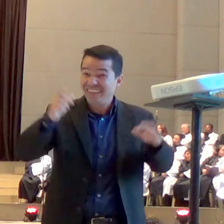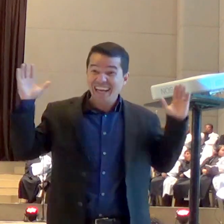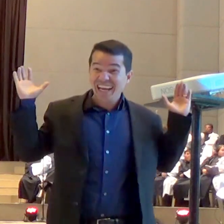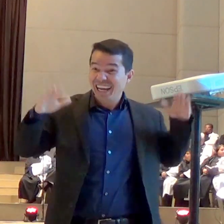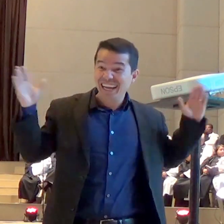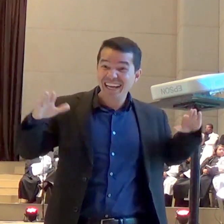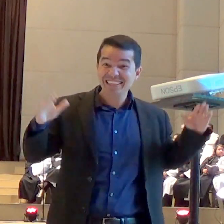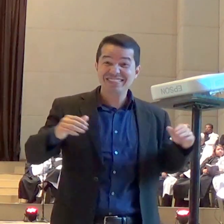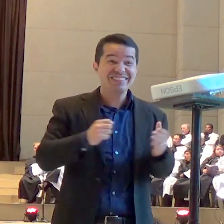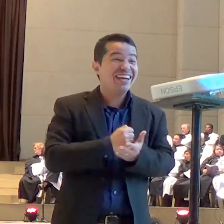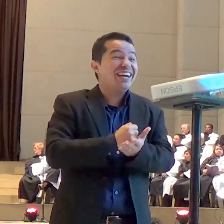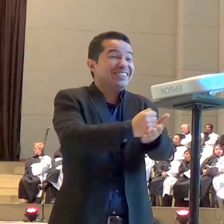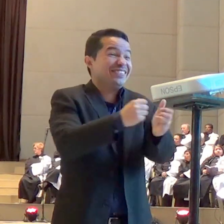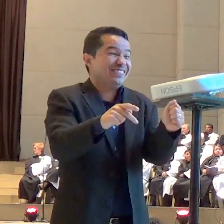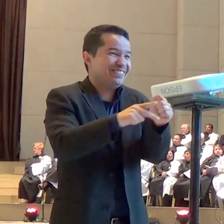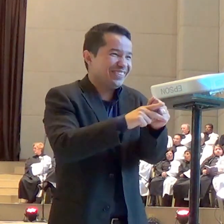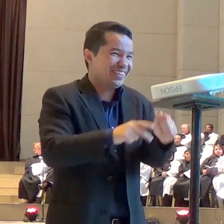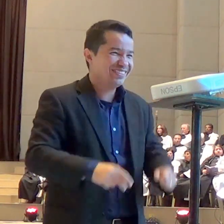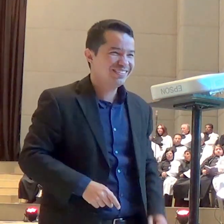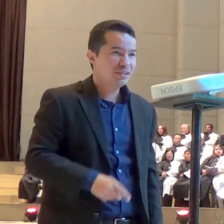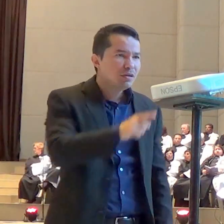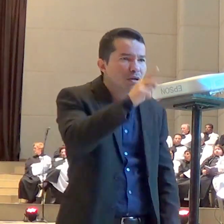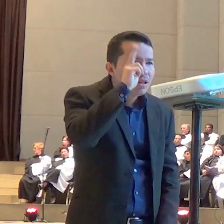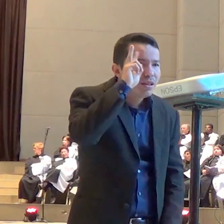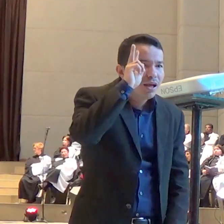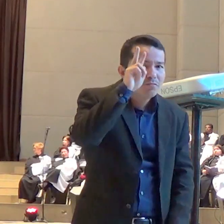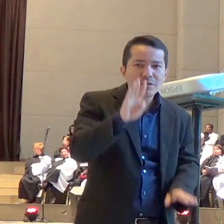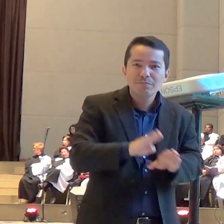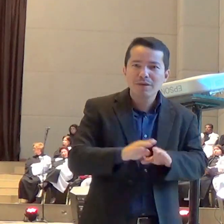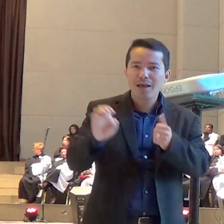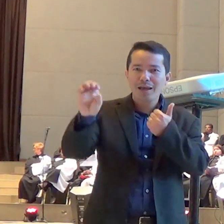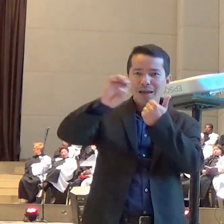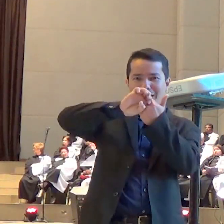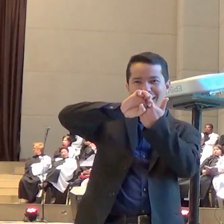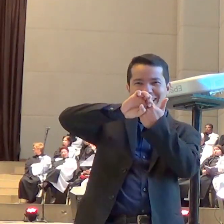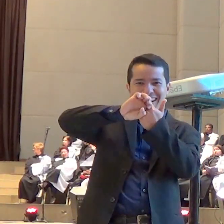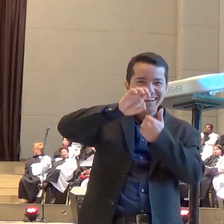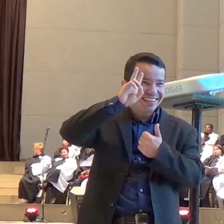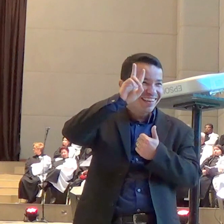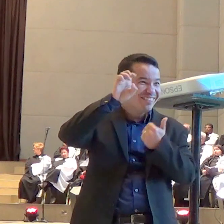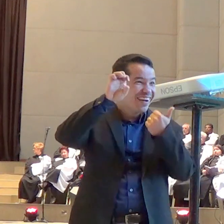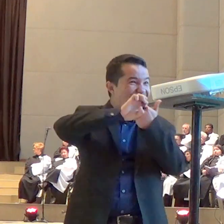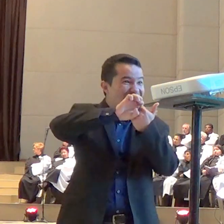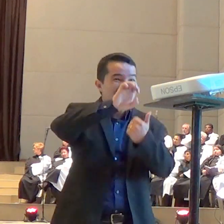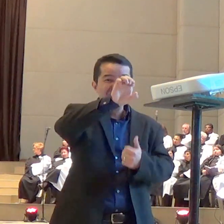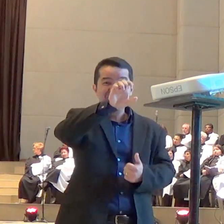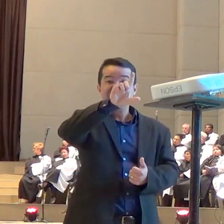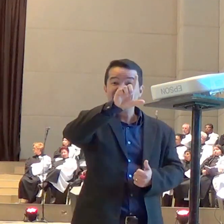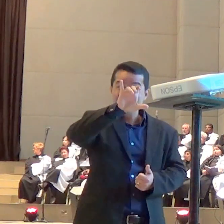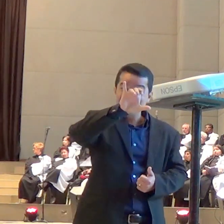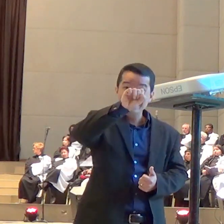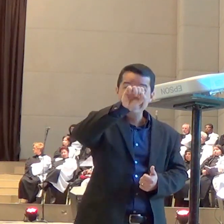com Eliseu aconteceu semelhante ele está lá e os exércitos da Síria